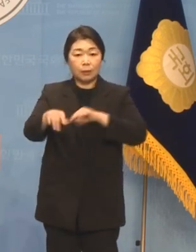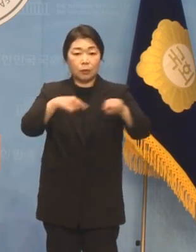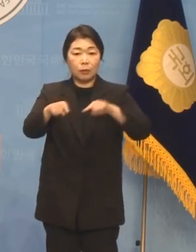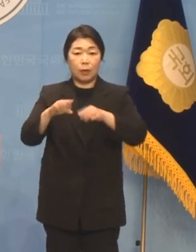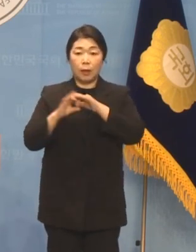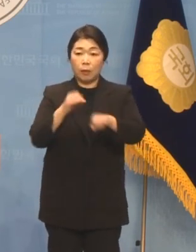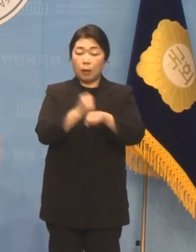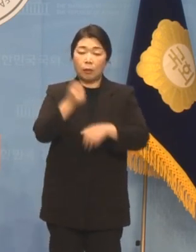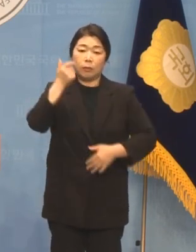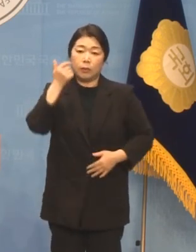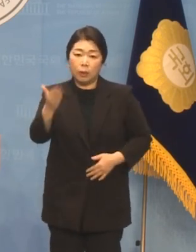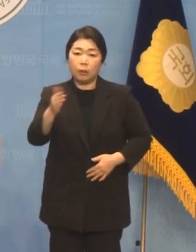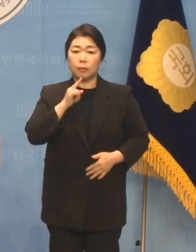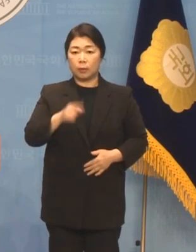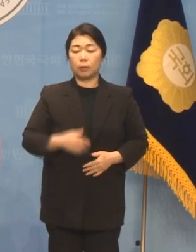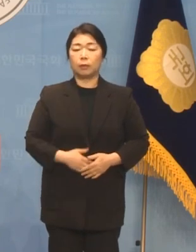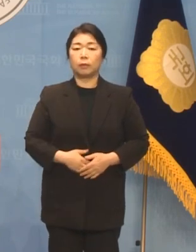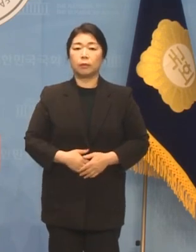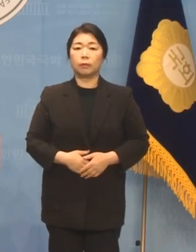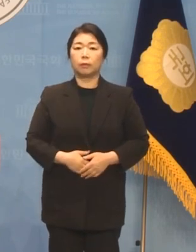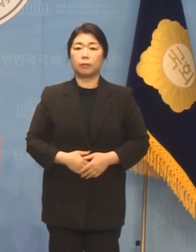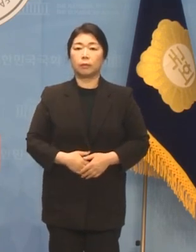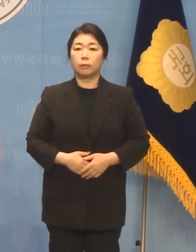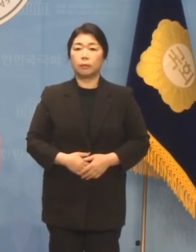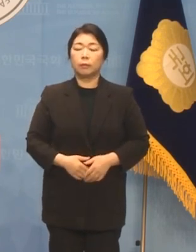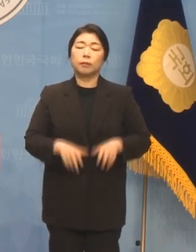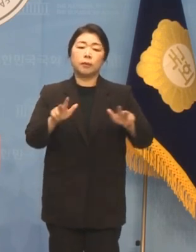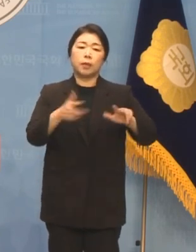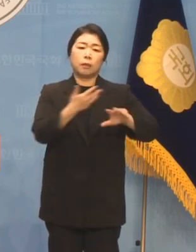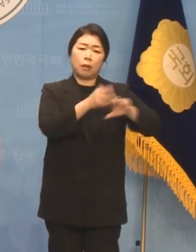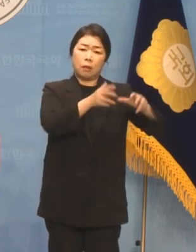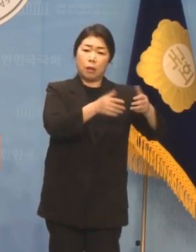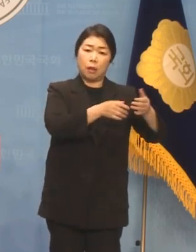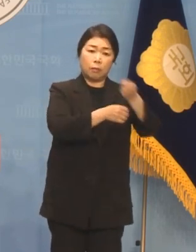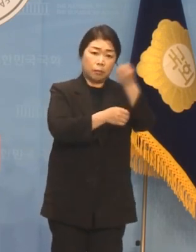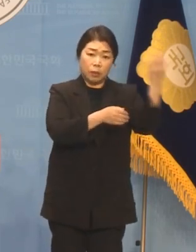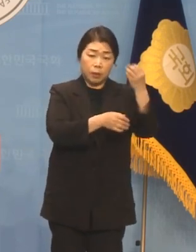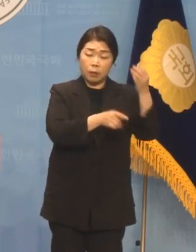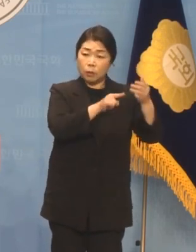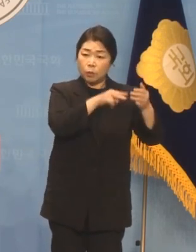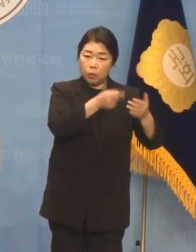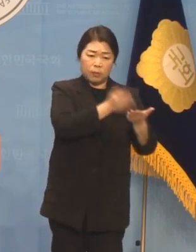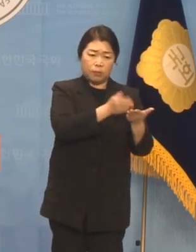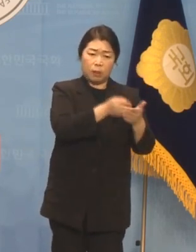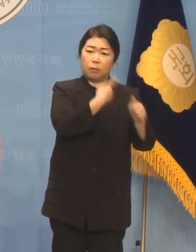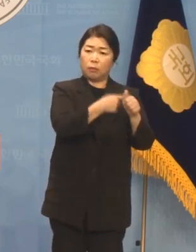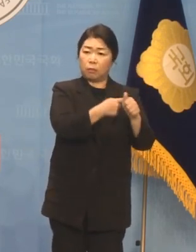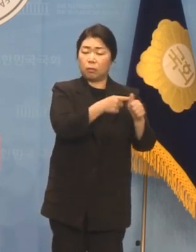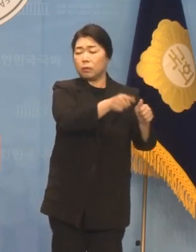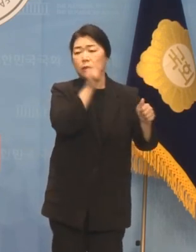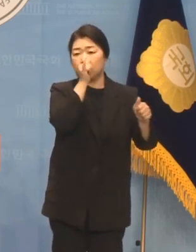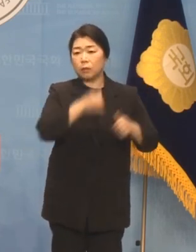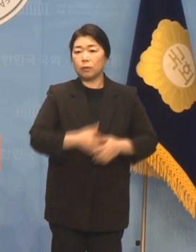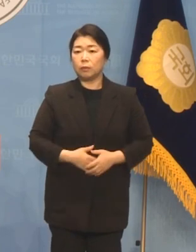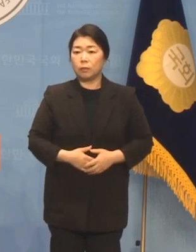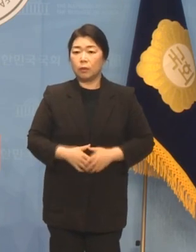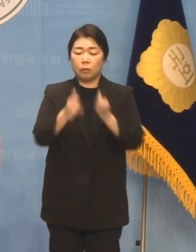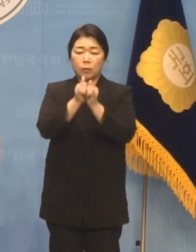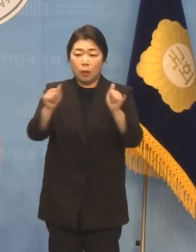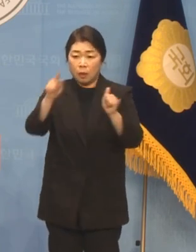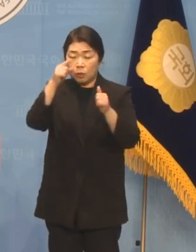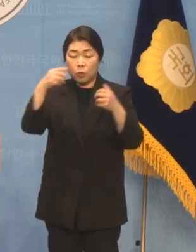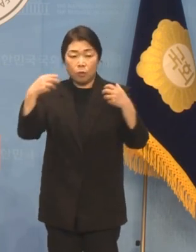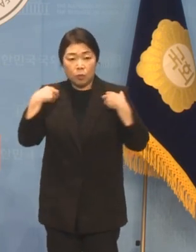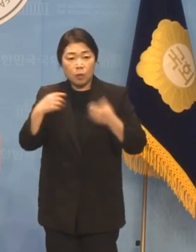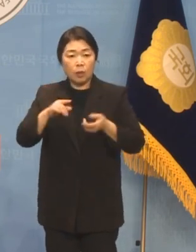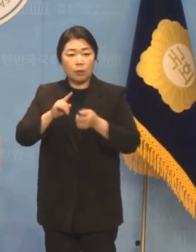반복할 것이란 말입니까? 이제는 외신에서조차 비판적 보도를 내고 있고 국민들이 정부를